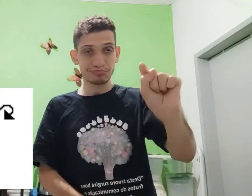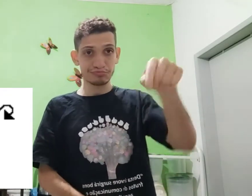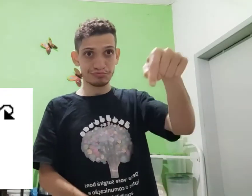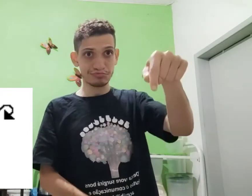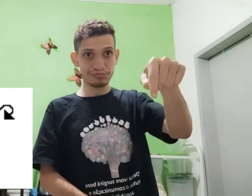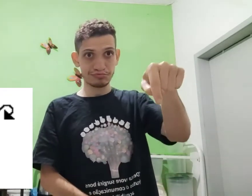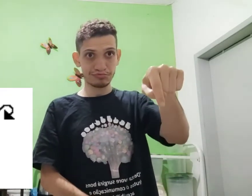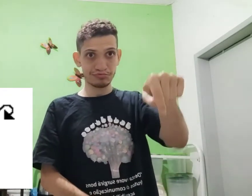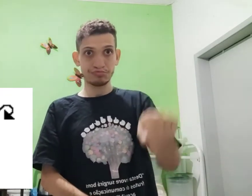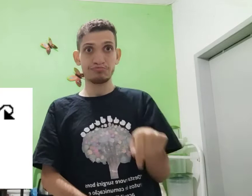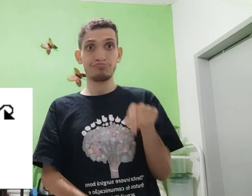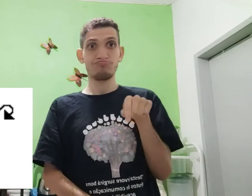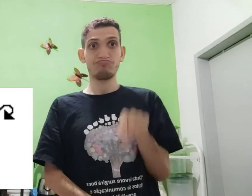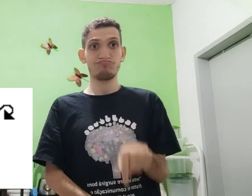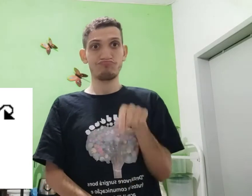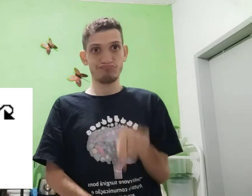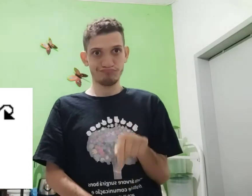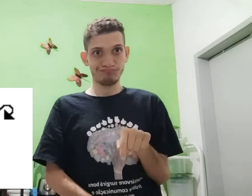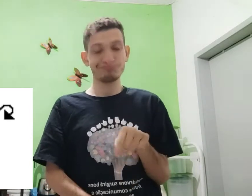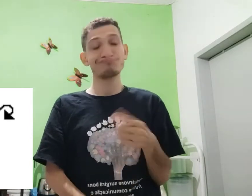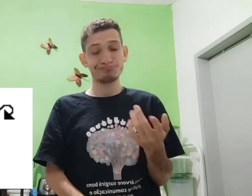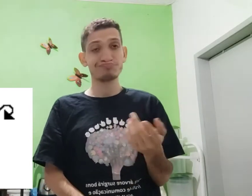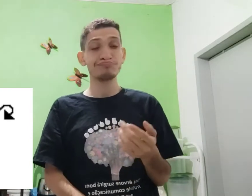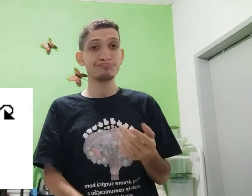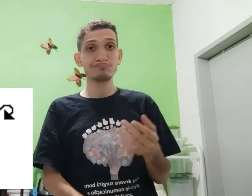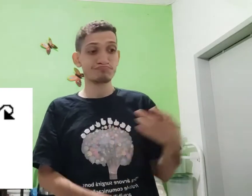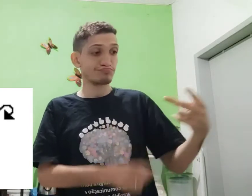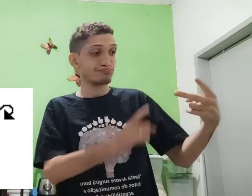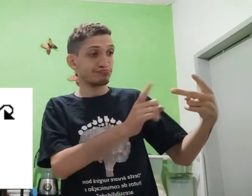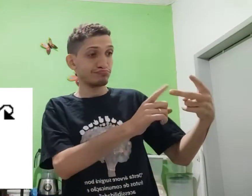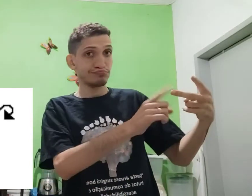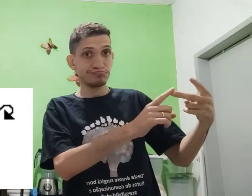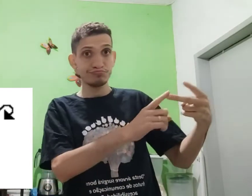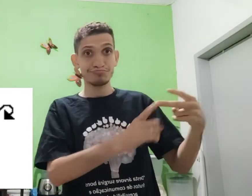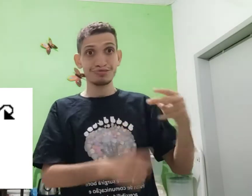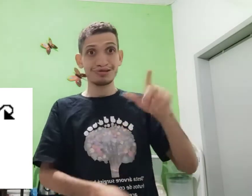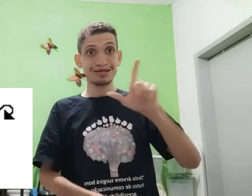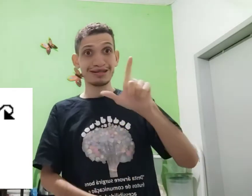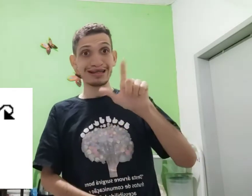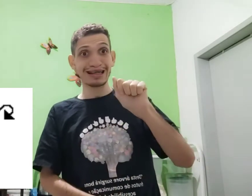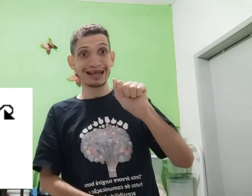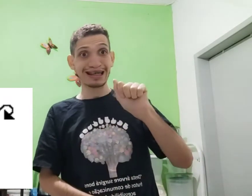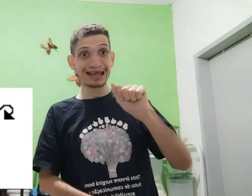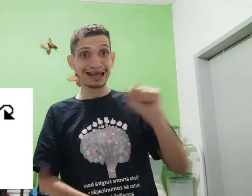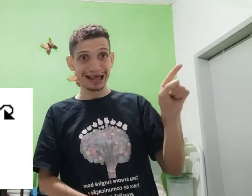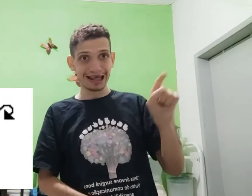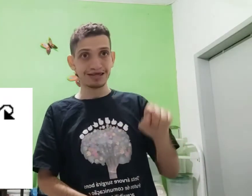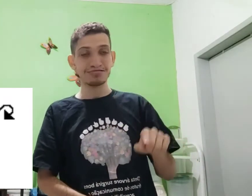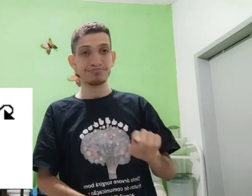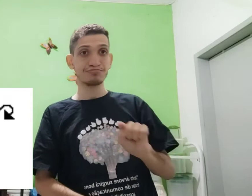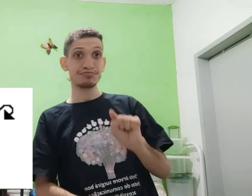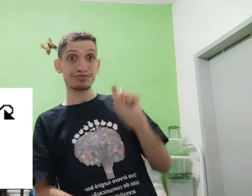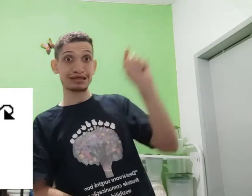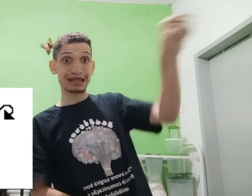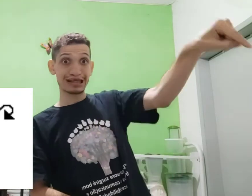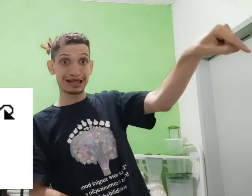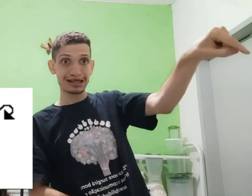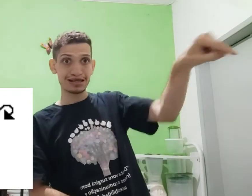mão, tá assim, aí, a segunda, lá, olha,